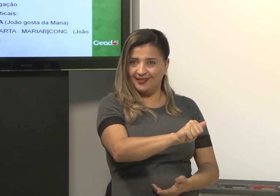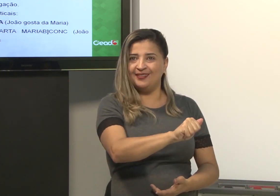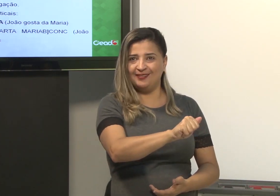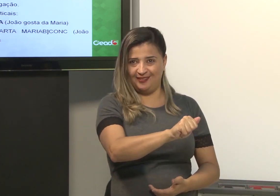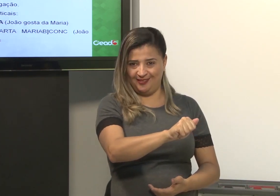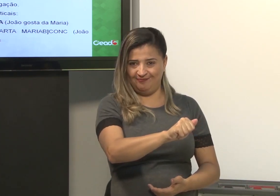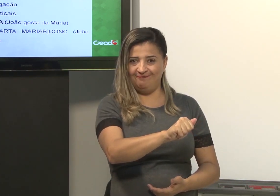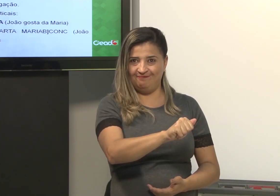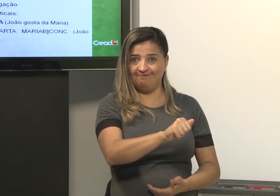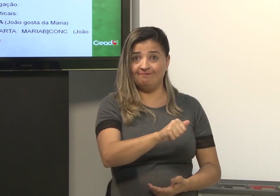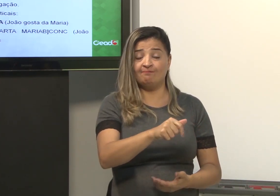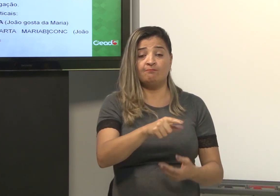ali. João gosta de Maria.